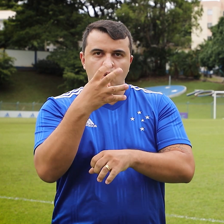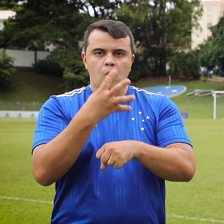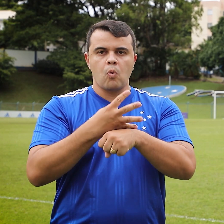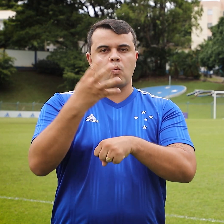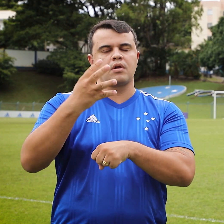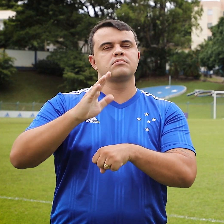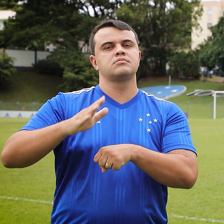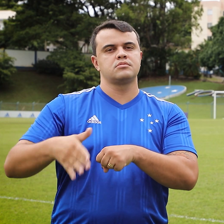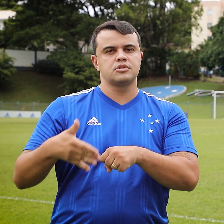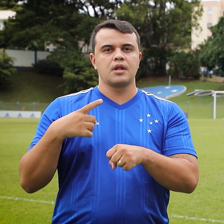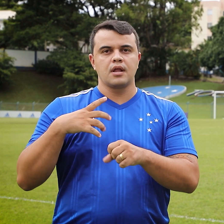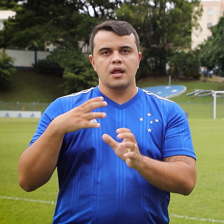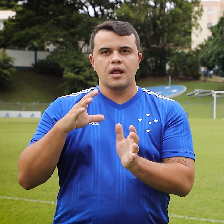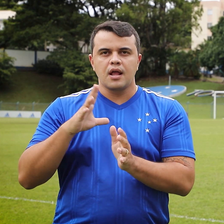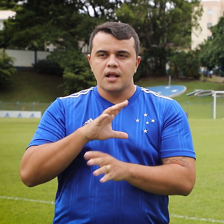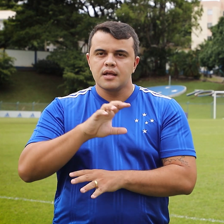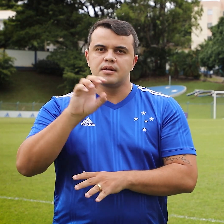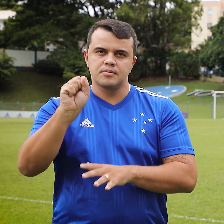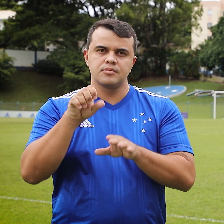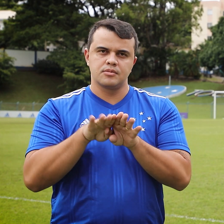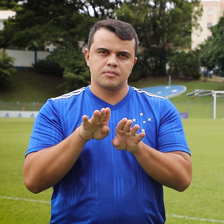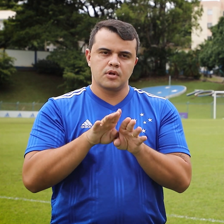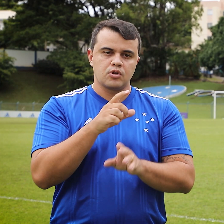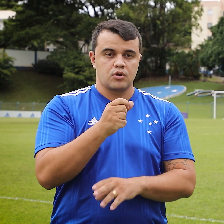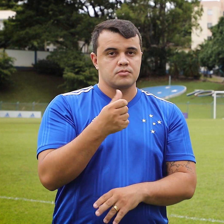faturado a taça em 2014 e 2016.